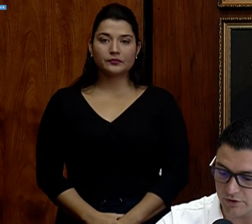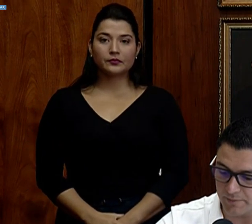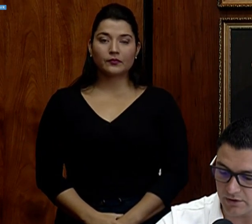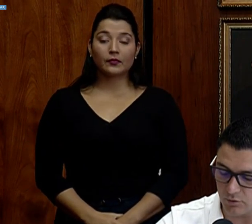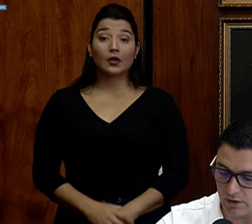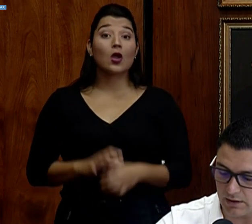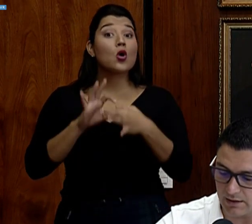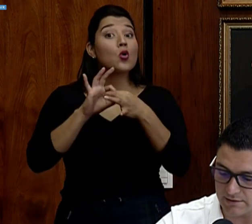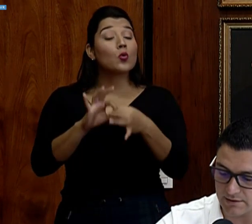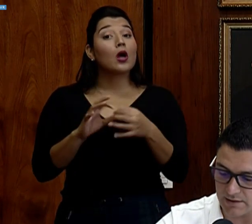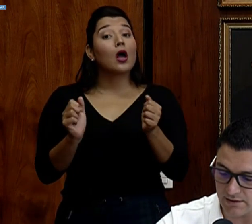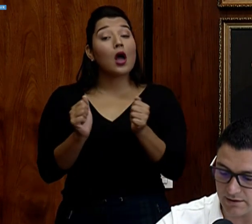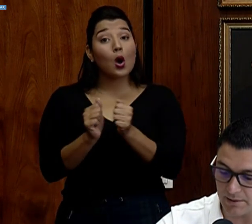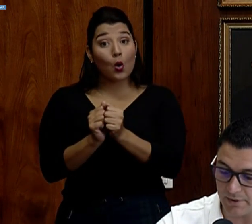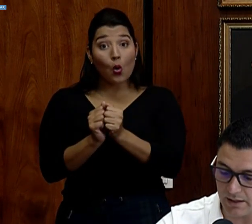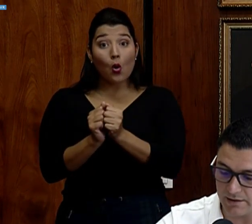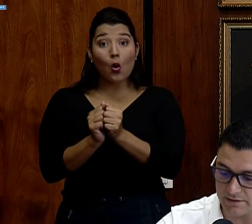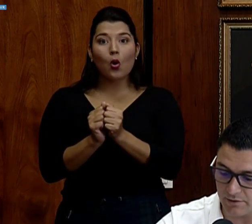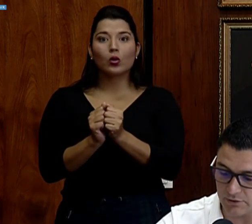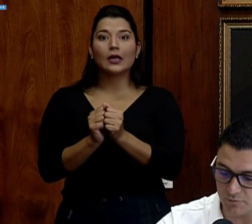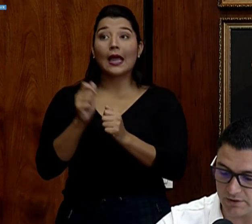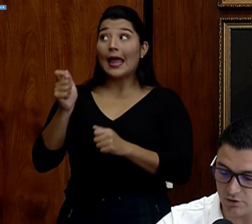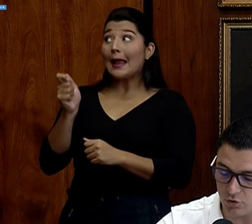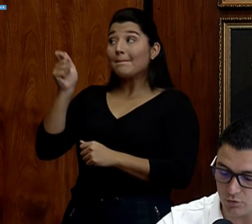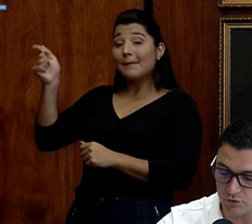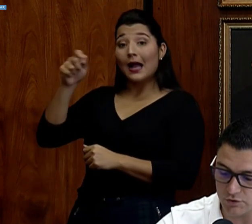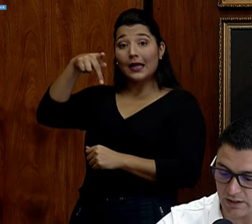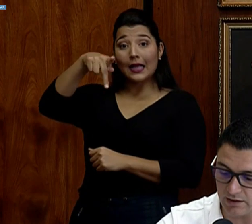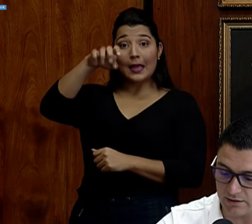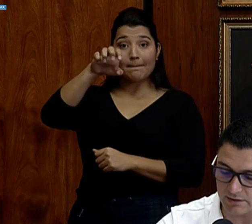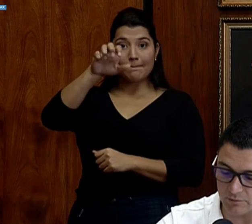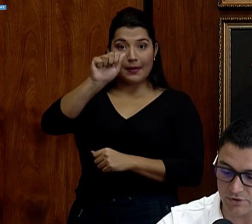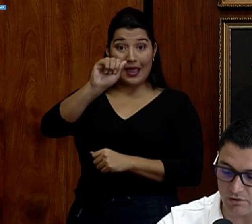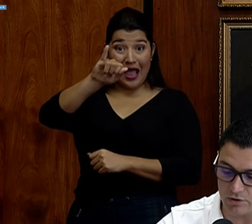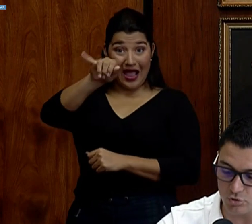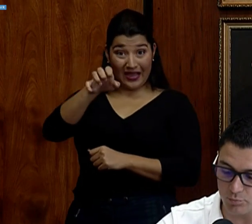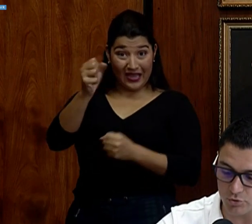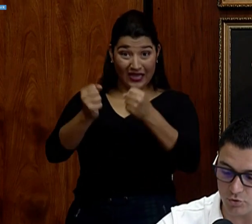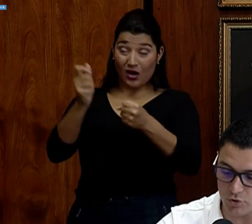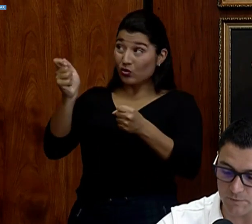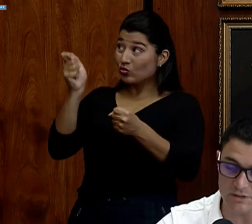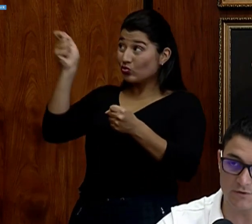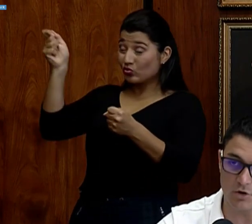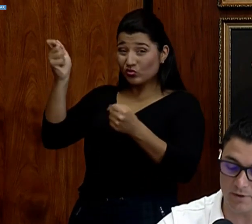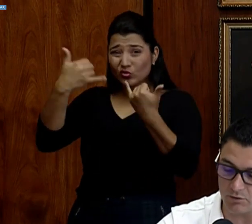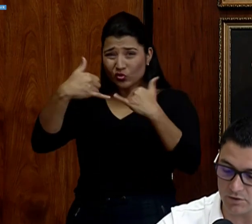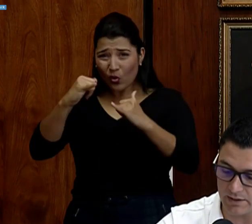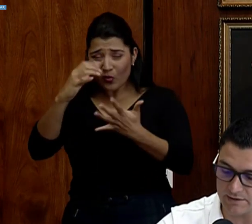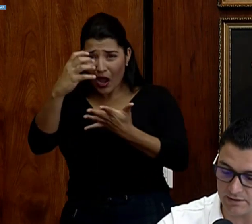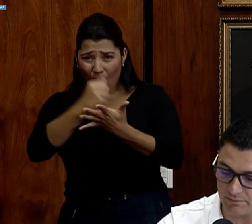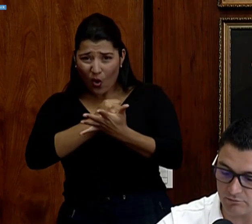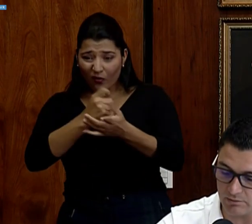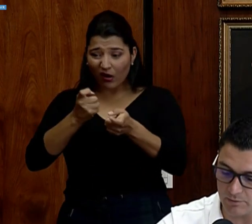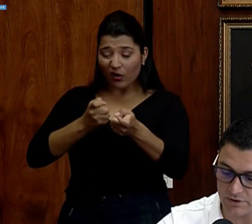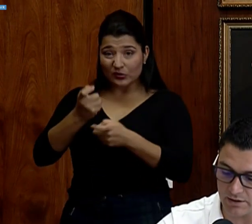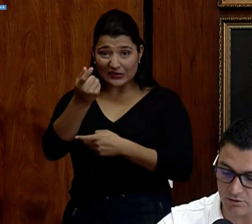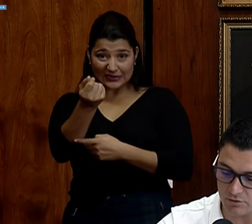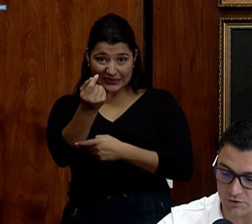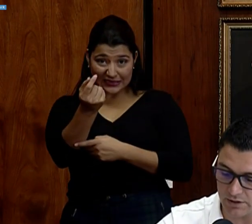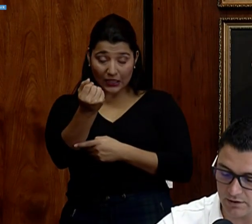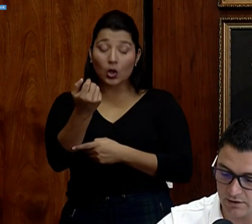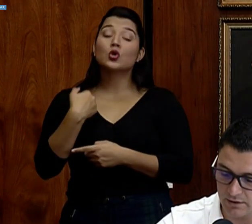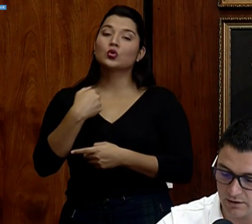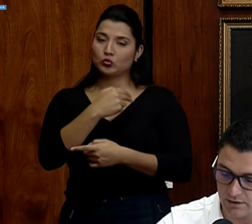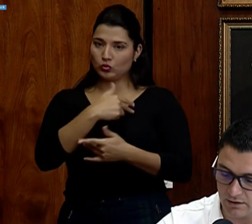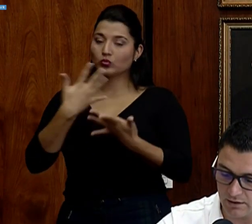Con respecto a las casetas de peaje, si van a suspender cobros, ya estamos trabajando en un protocolo específico para abordar ese tema, el cual vamos a dar a